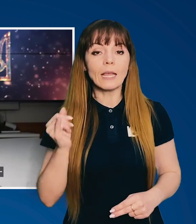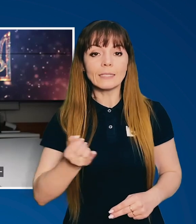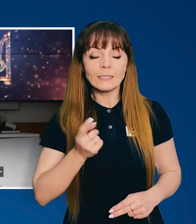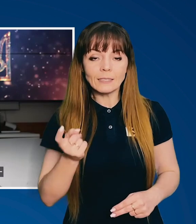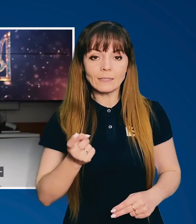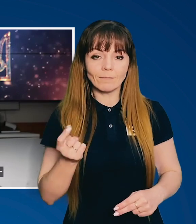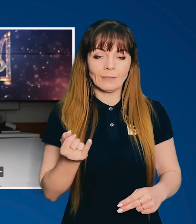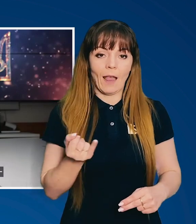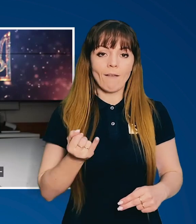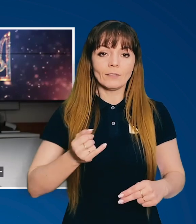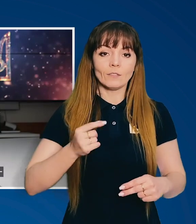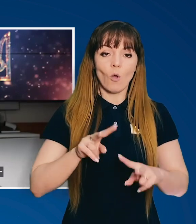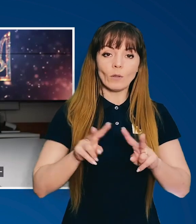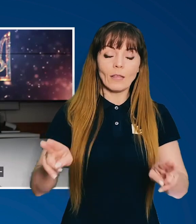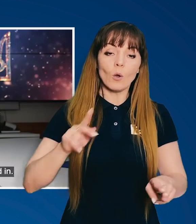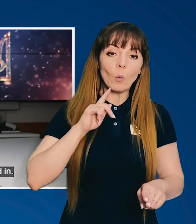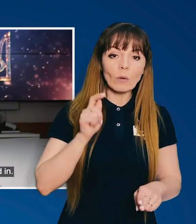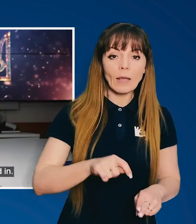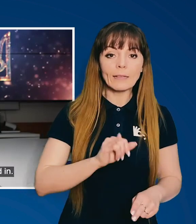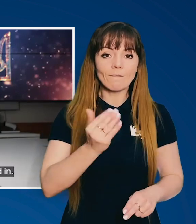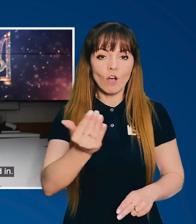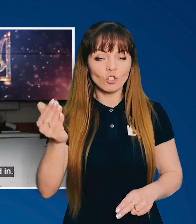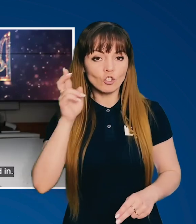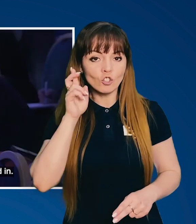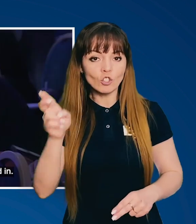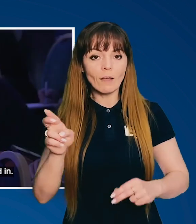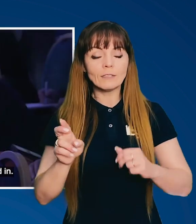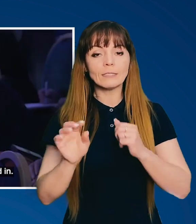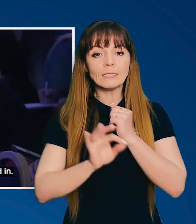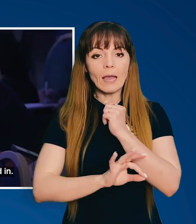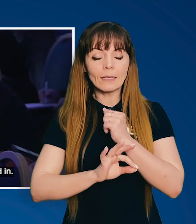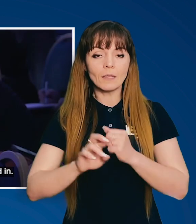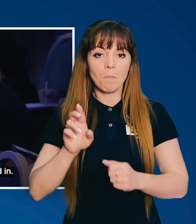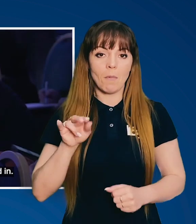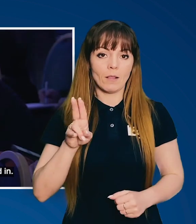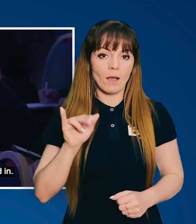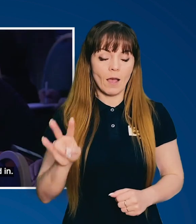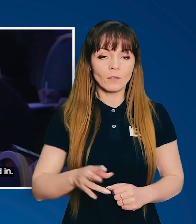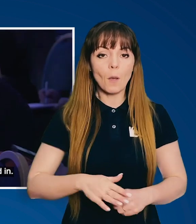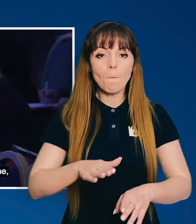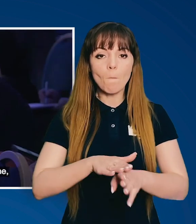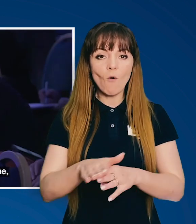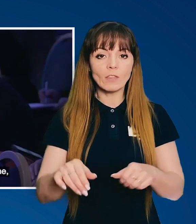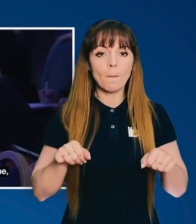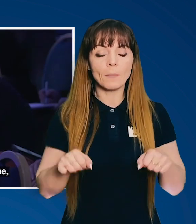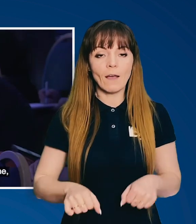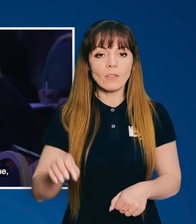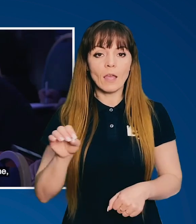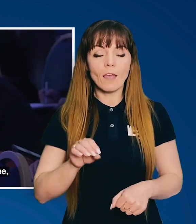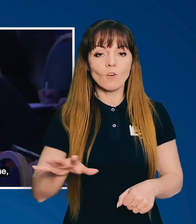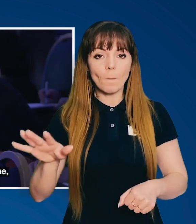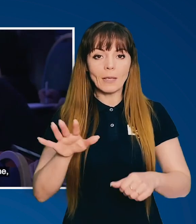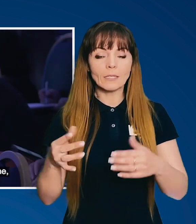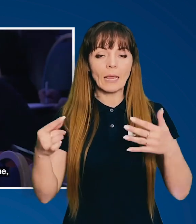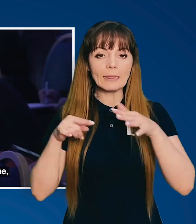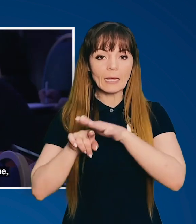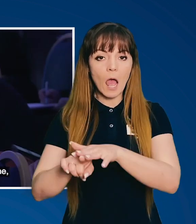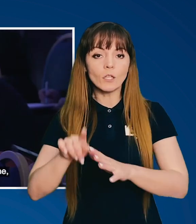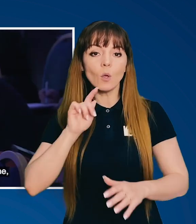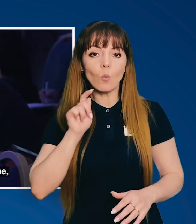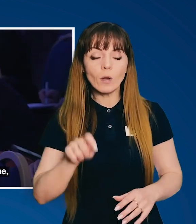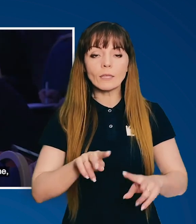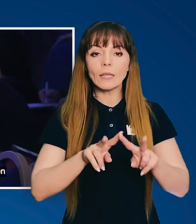чому зацікавлені однакова і Україна, і ваші держави – Західних Балкан. Повноправна європейська